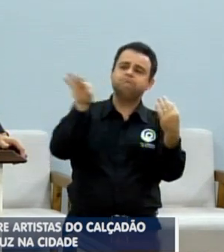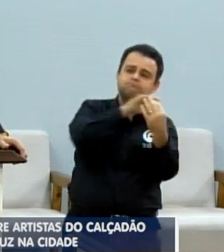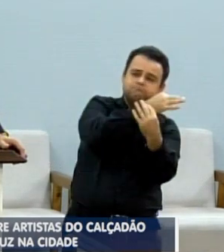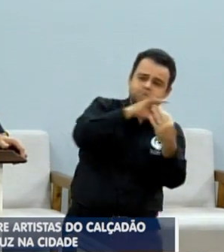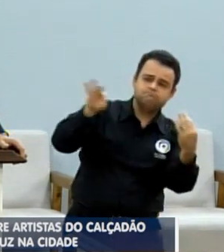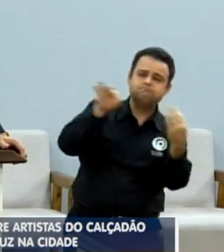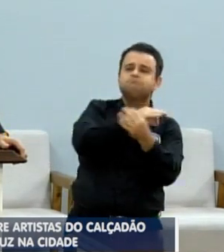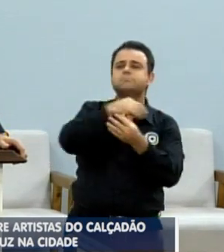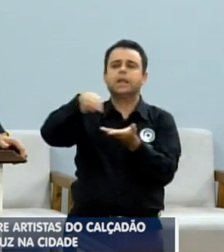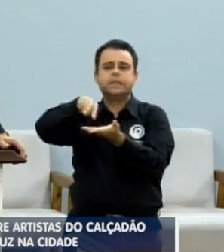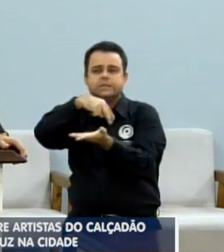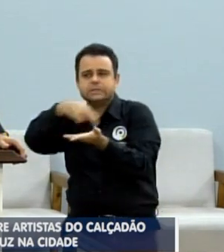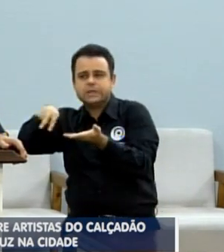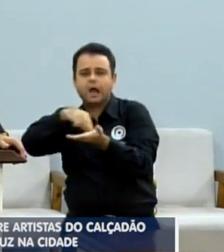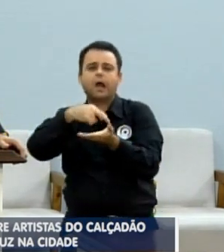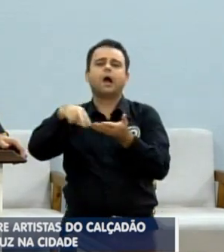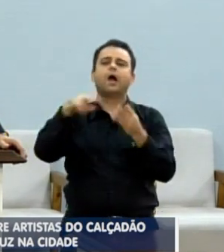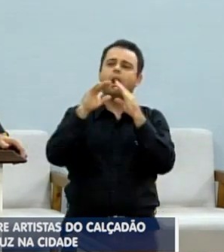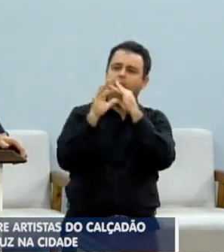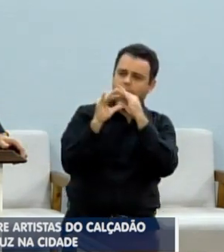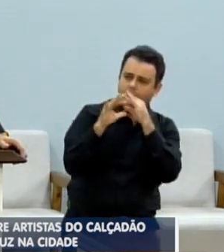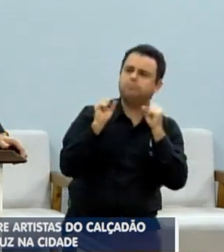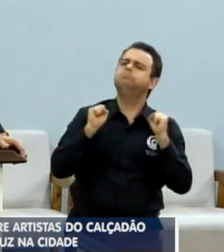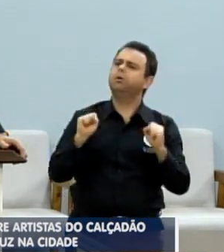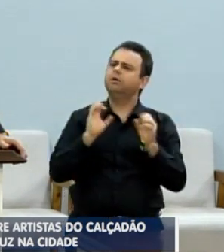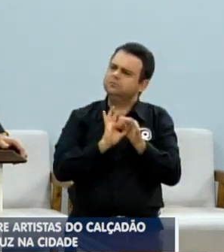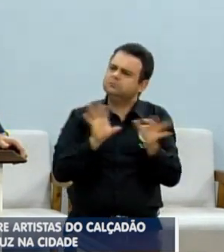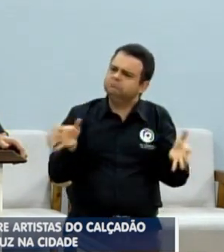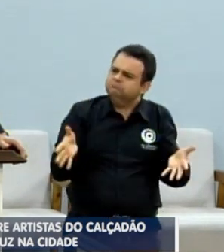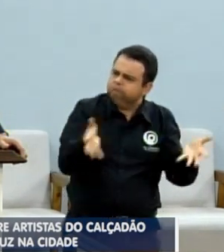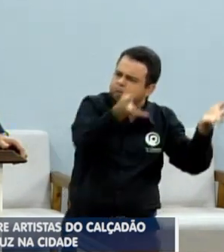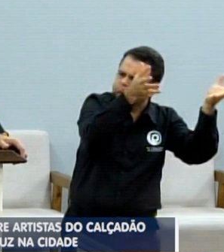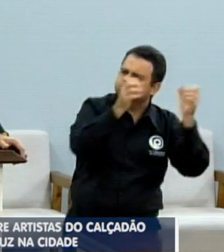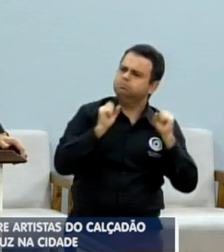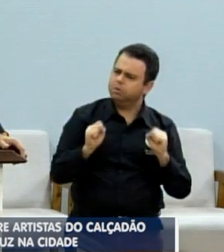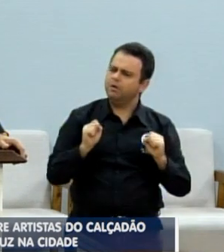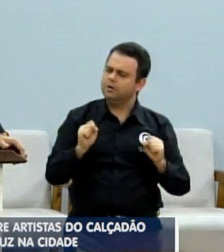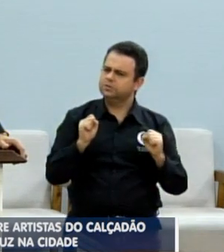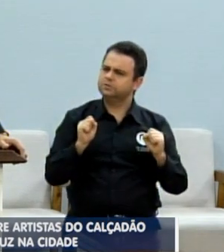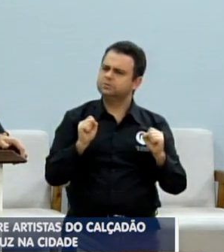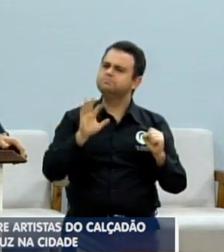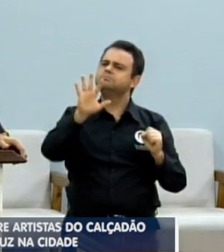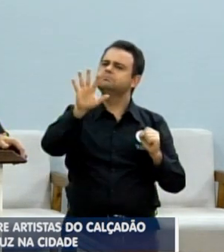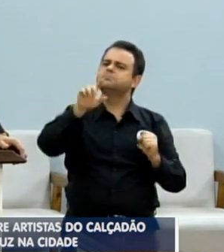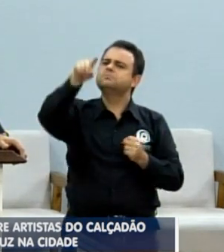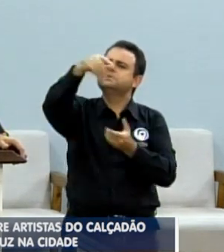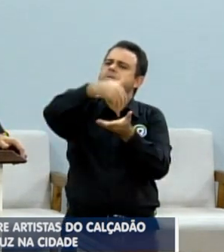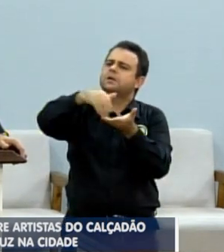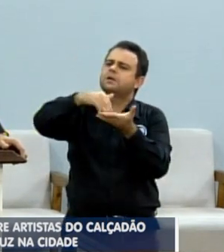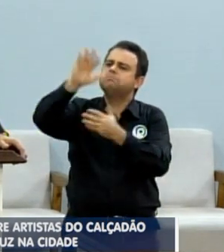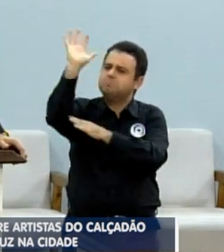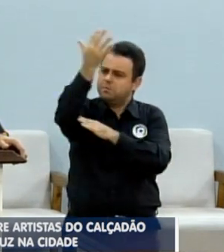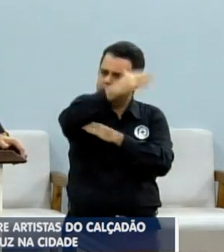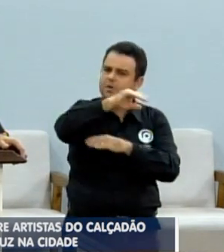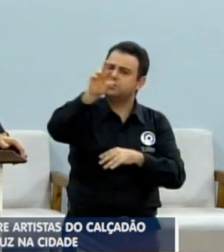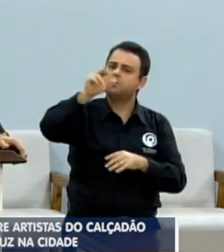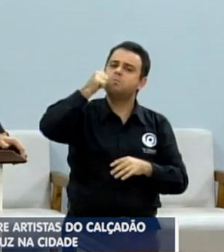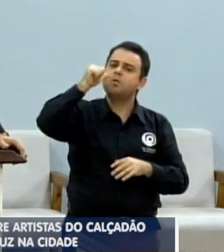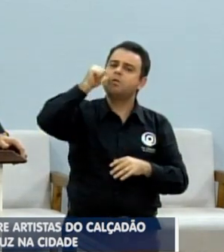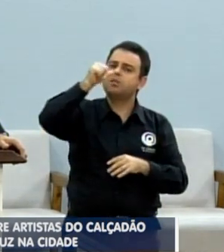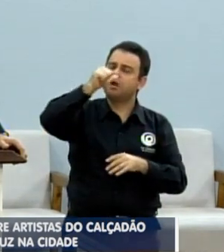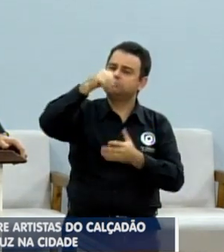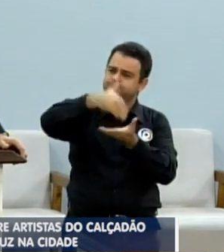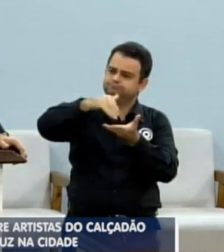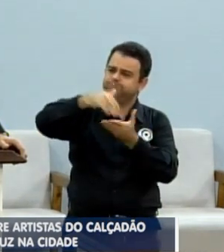questionamentos, secretaria do meio ambiente, vamos fazer uma reunião? Eu como presidente aqui da comissão de